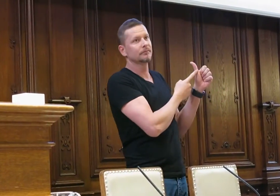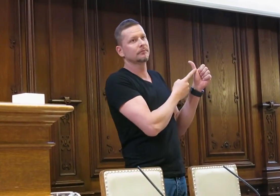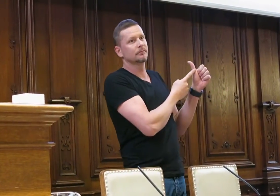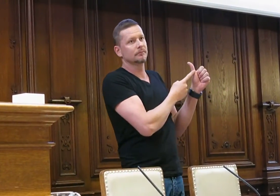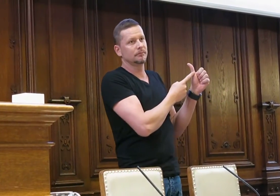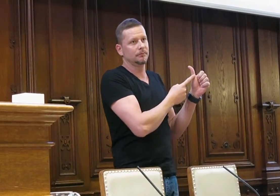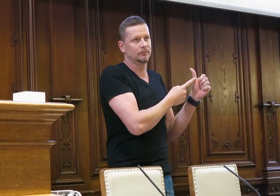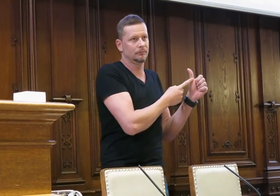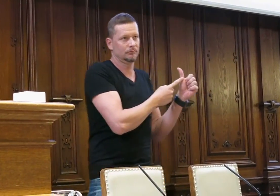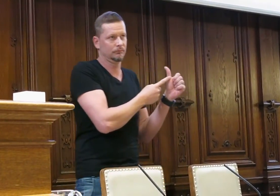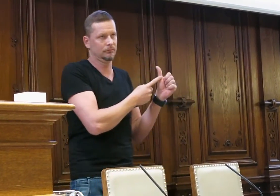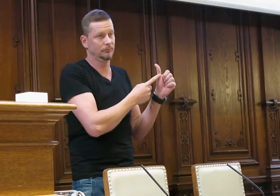die immer wieder ihre Performances hat.